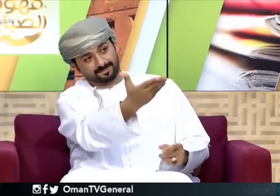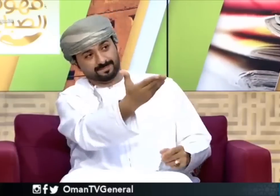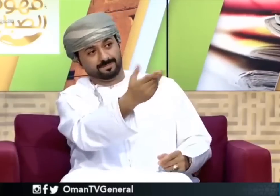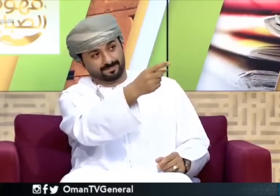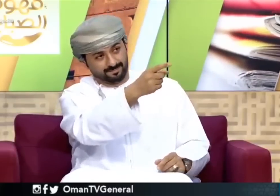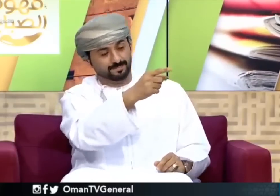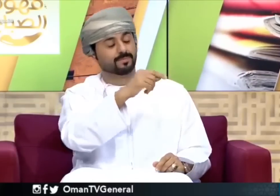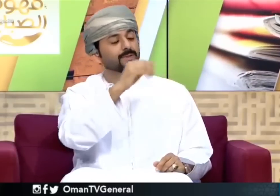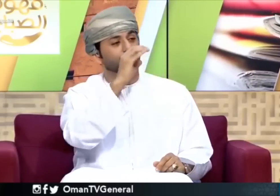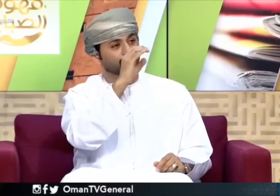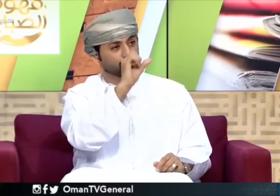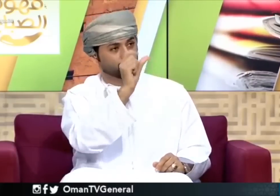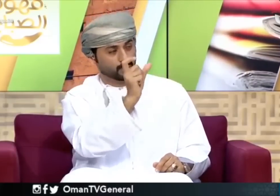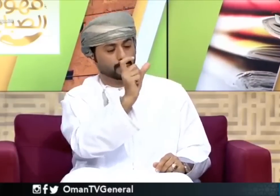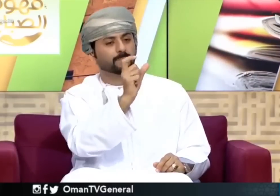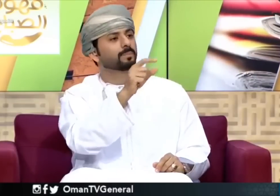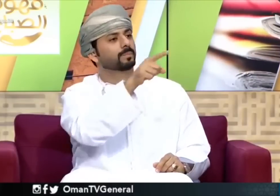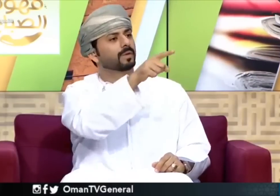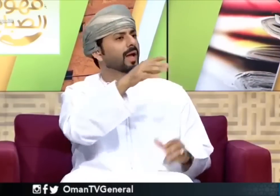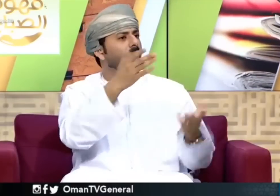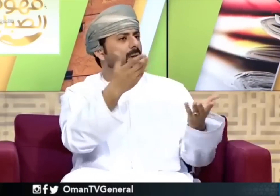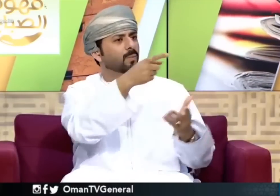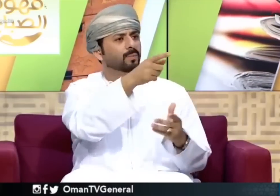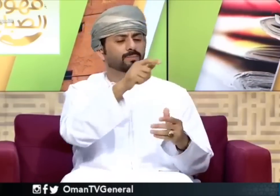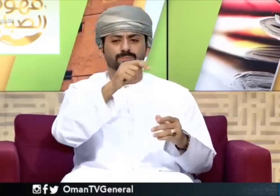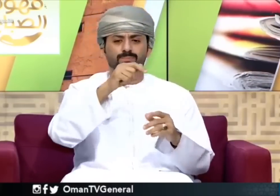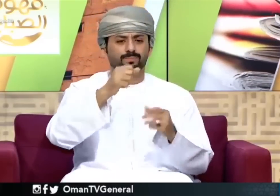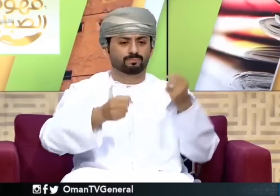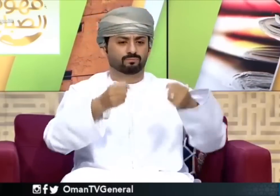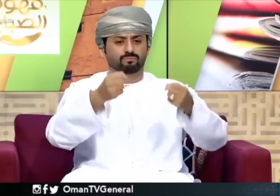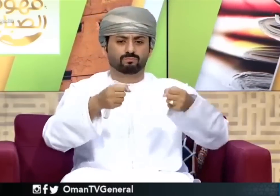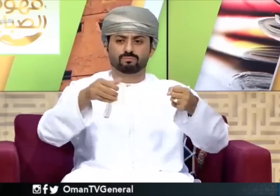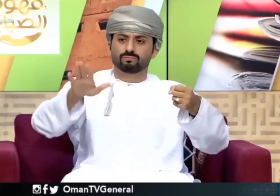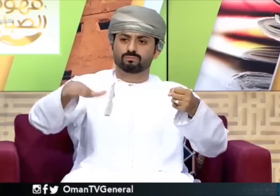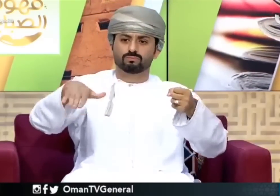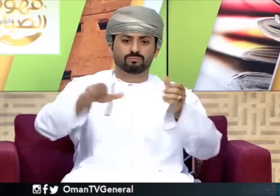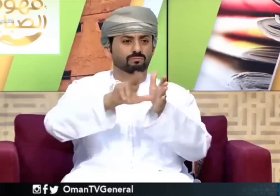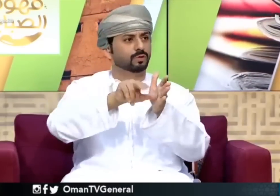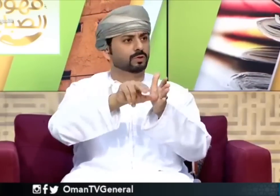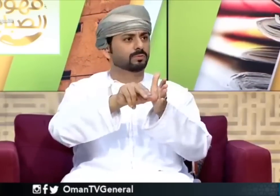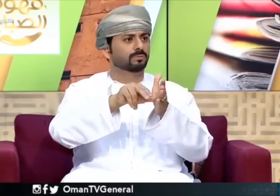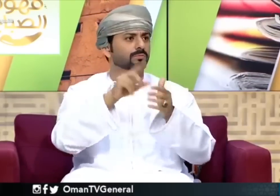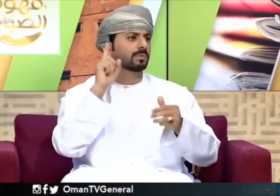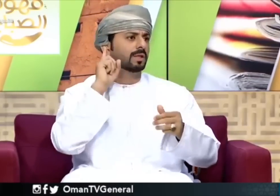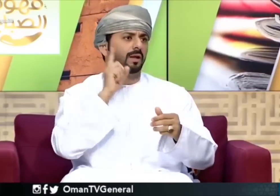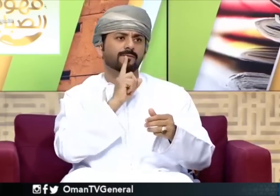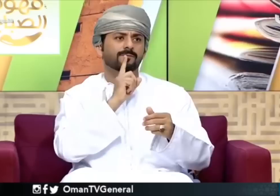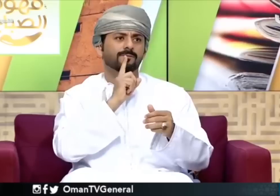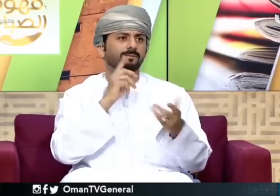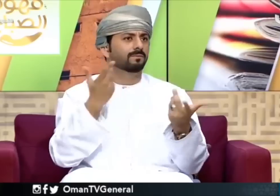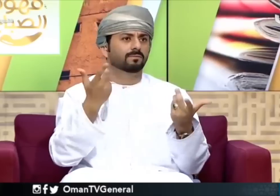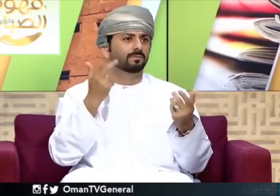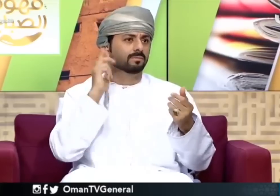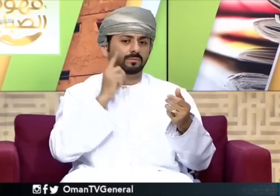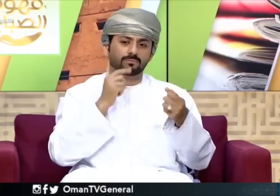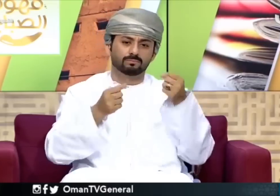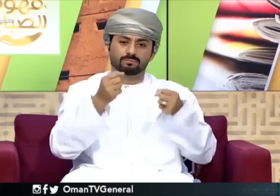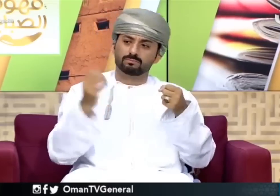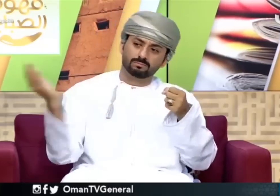السؤال التالي بالنسبة لجون كيف بالنسبة لسائق أنت سائق